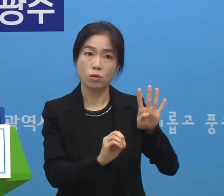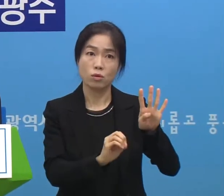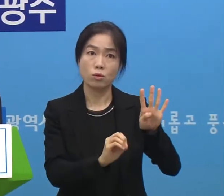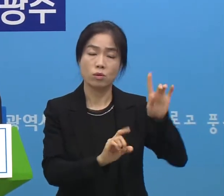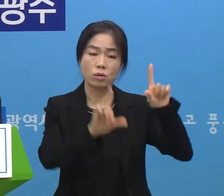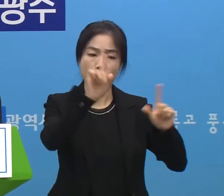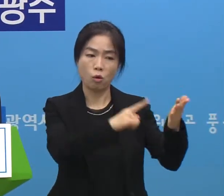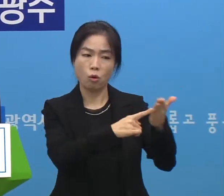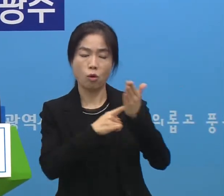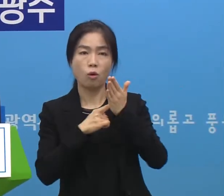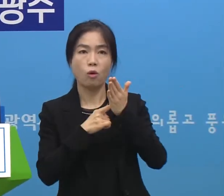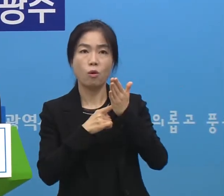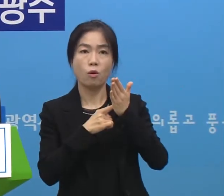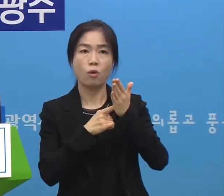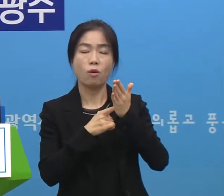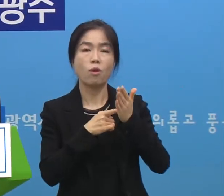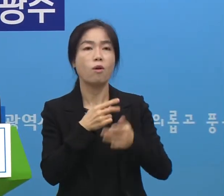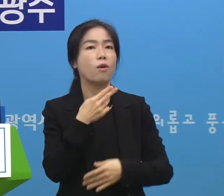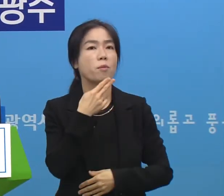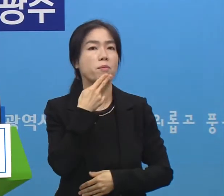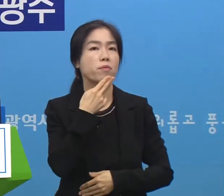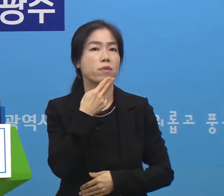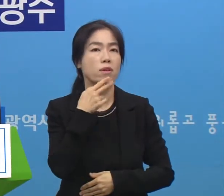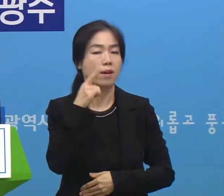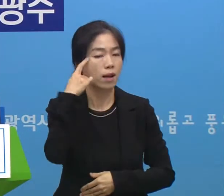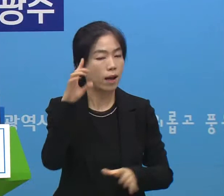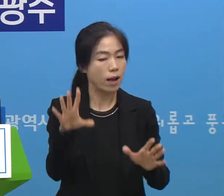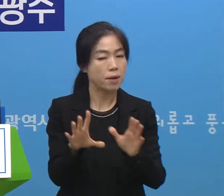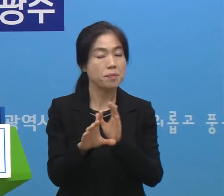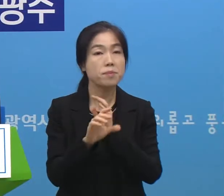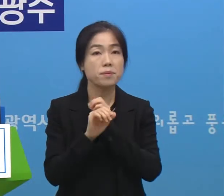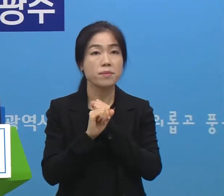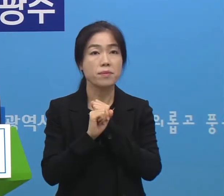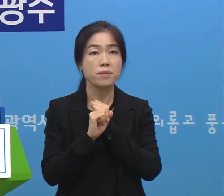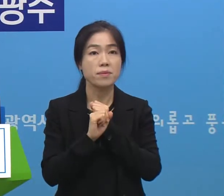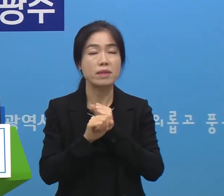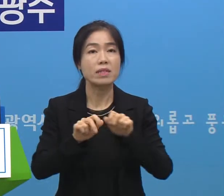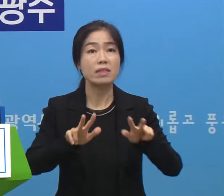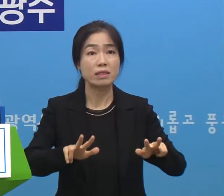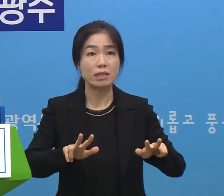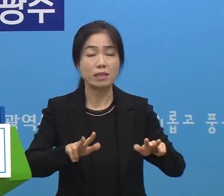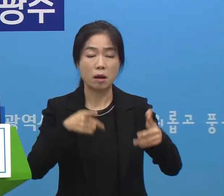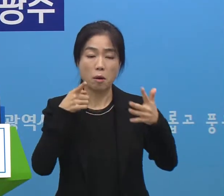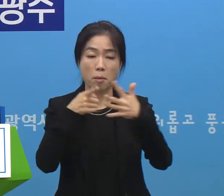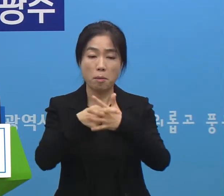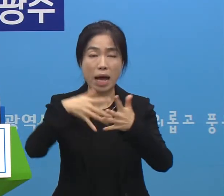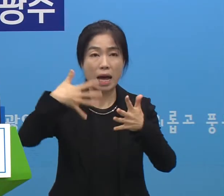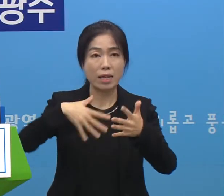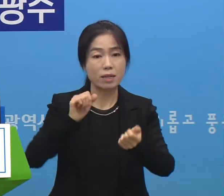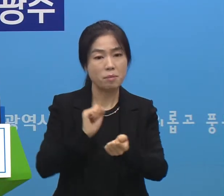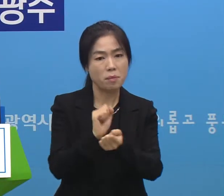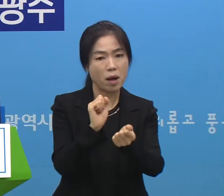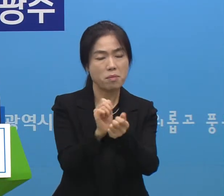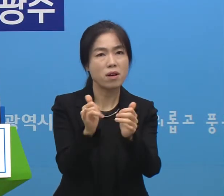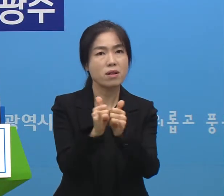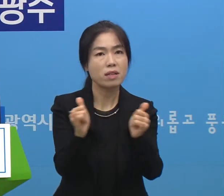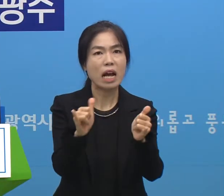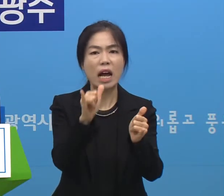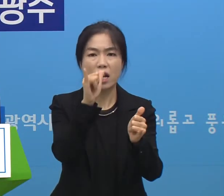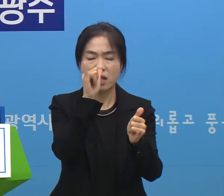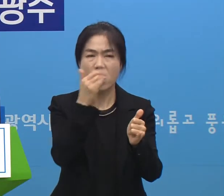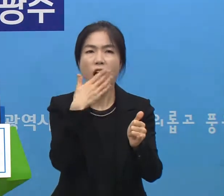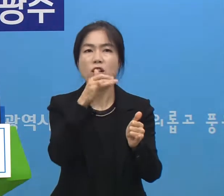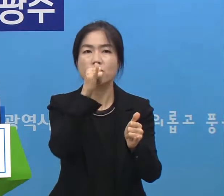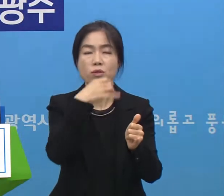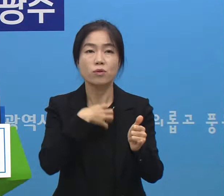무증상자인 점을 감안할 때 아직 파악되지 않은 감염자가 있을 수